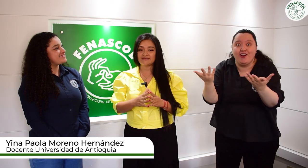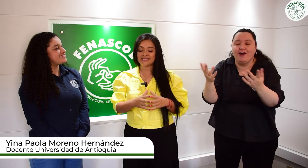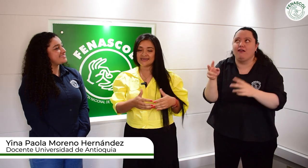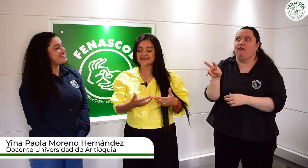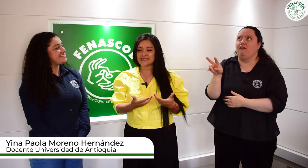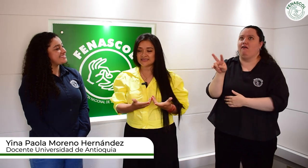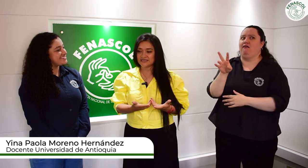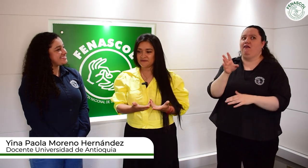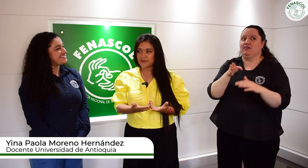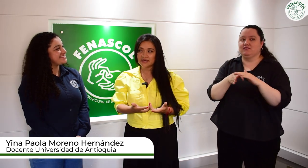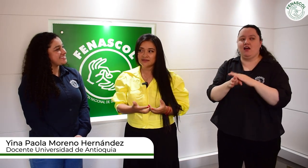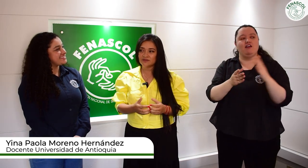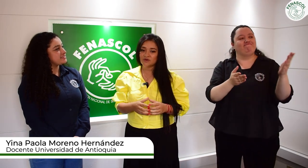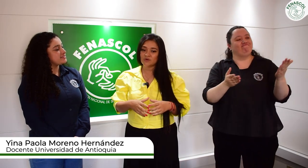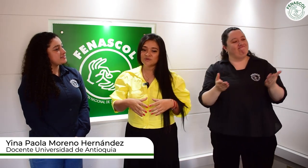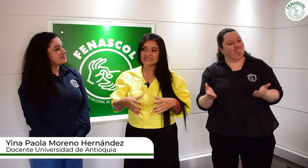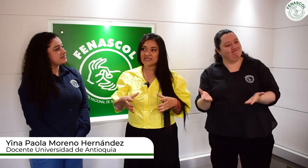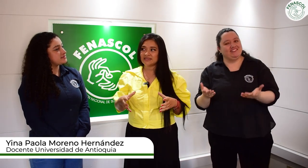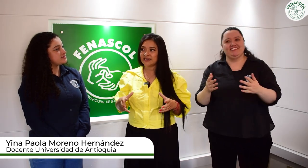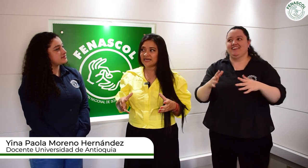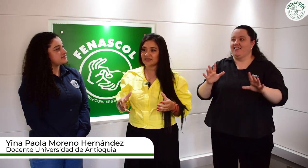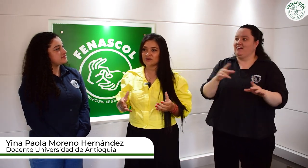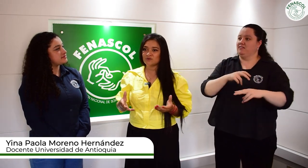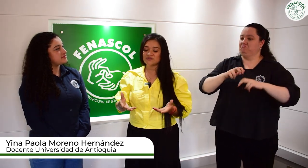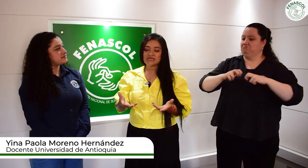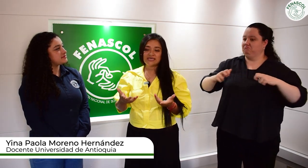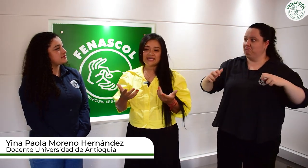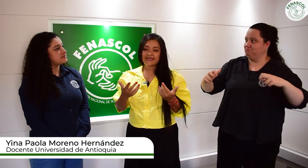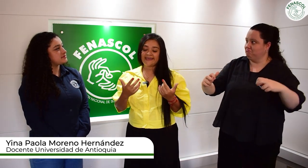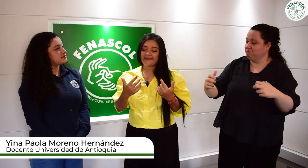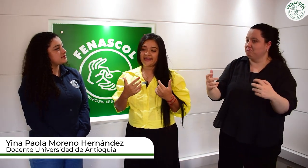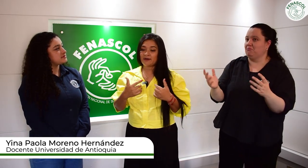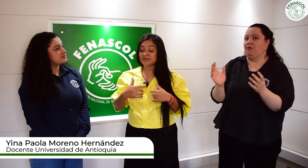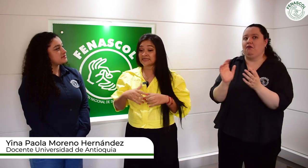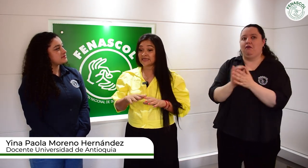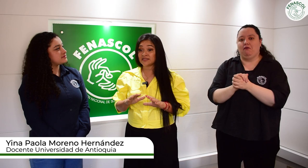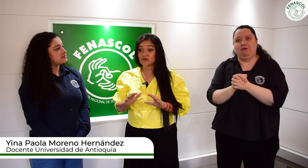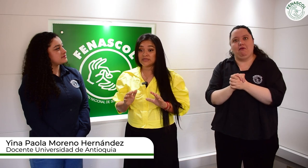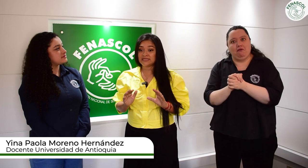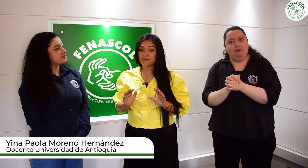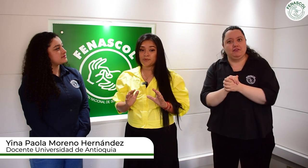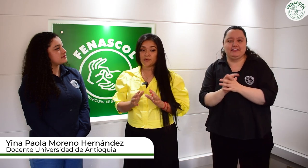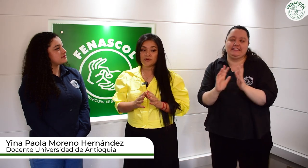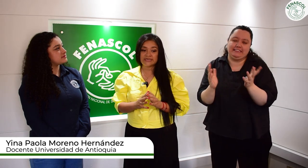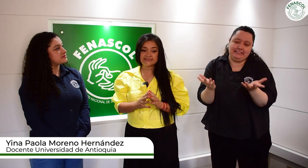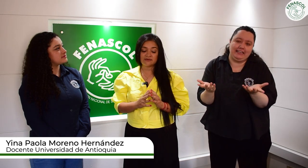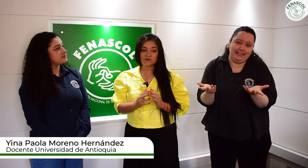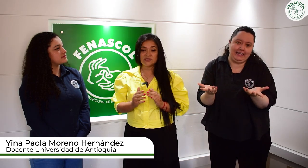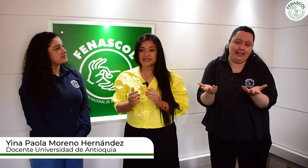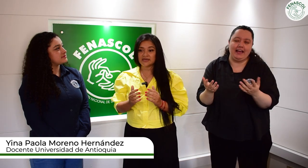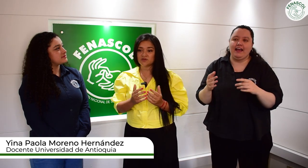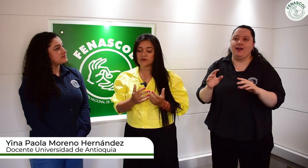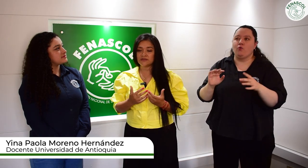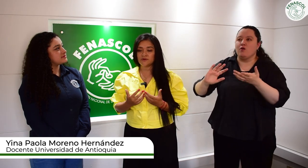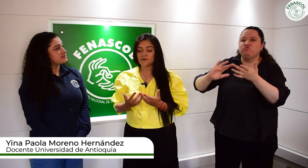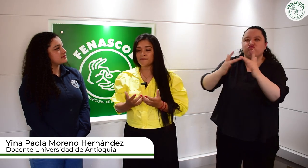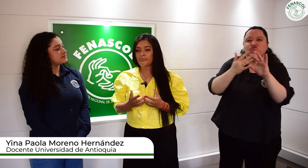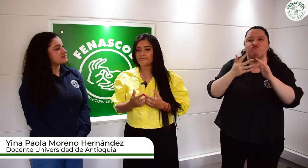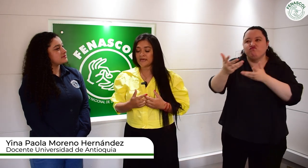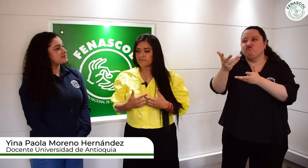ese recibimiento, sentarnos, a pesar de que todo el tiempo estemos interactuando también con